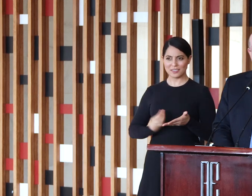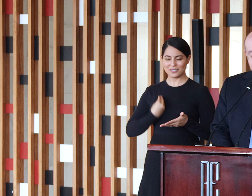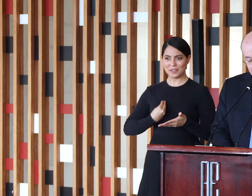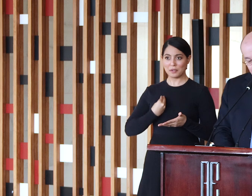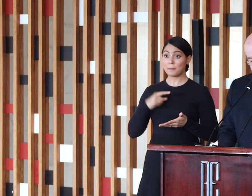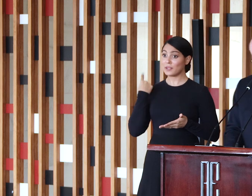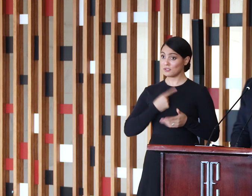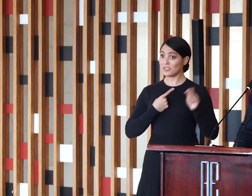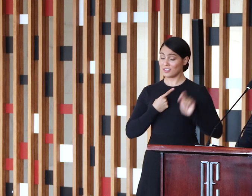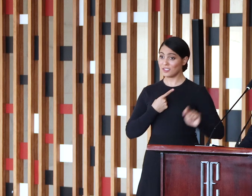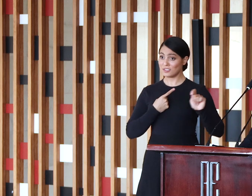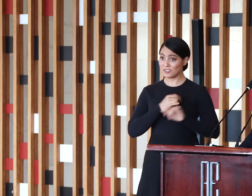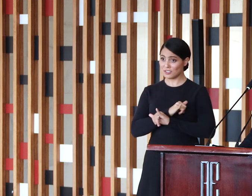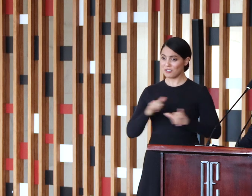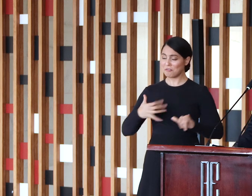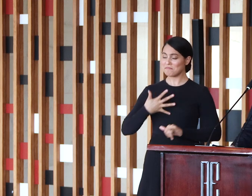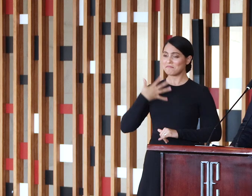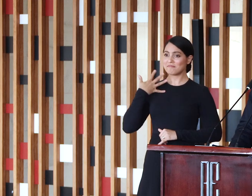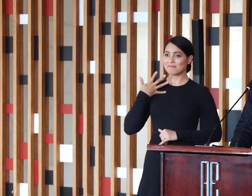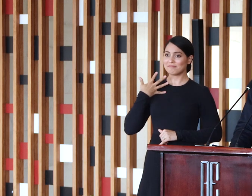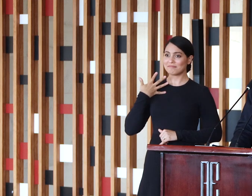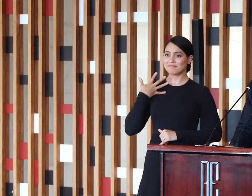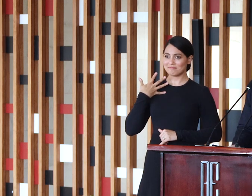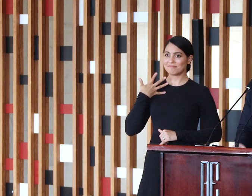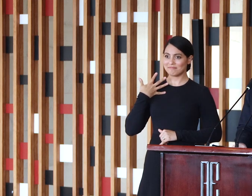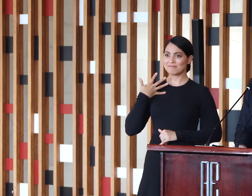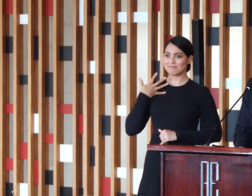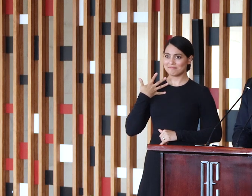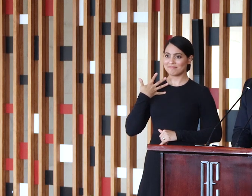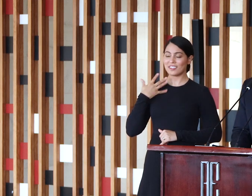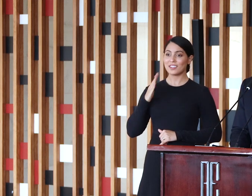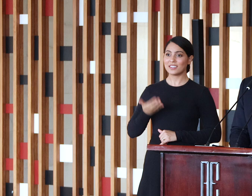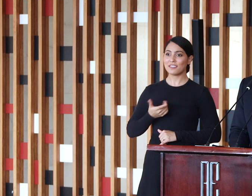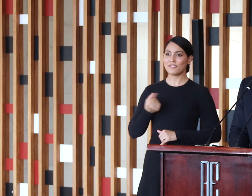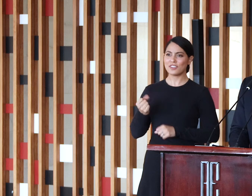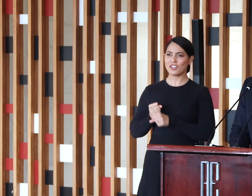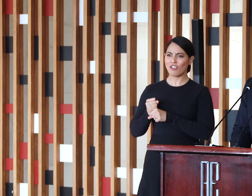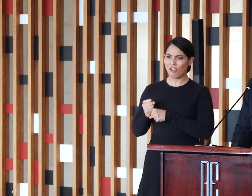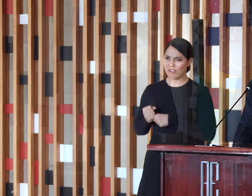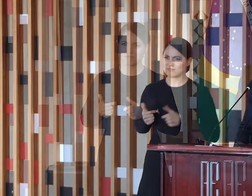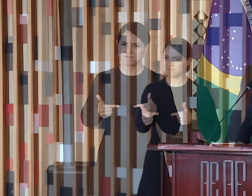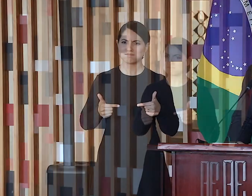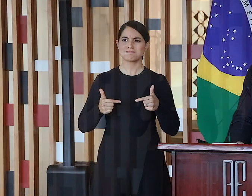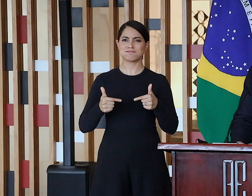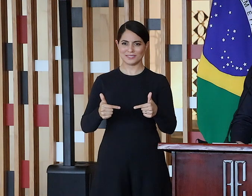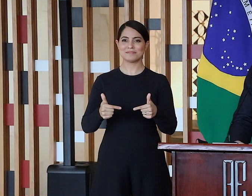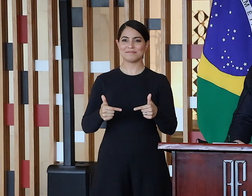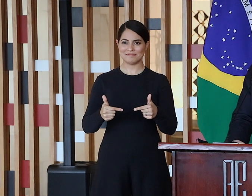dizer que, há mais de duas décadas, apoia os empresários do setor em sua jornada de internacionalização.